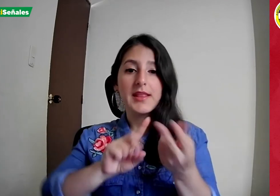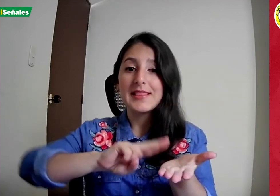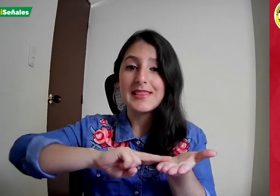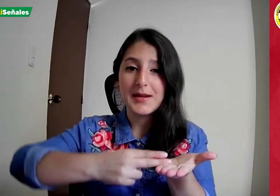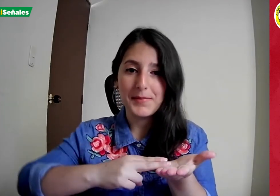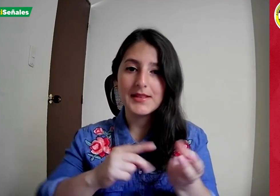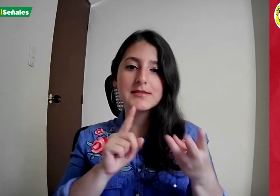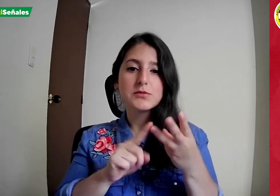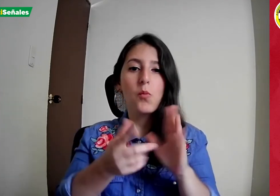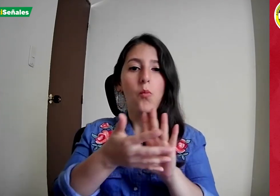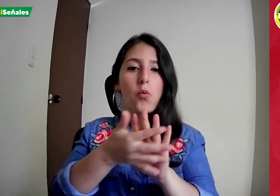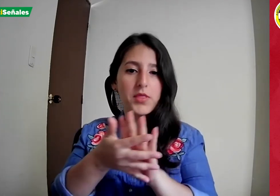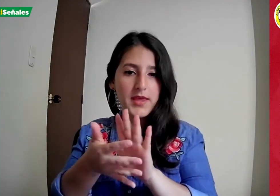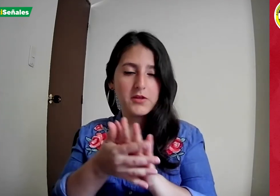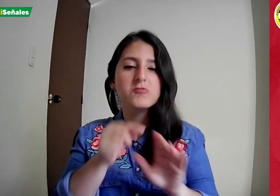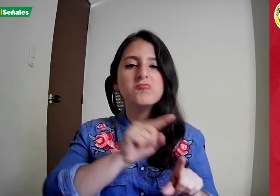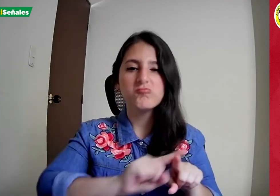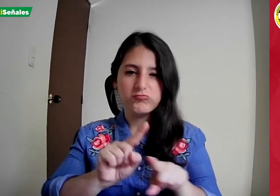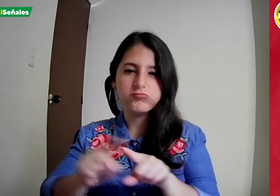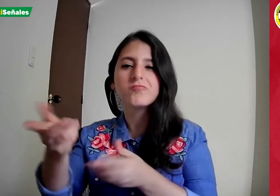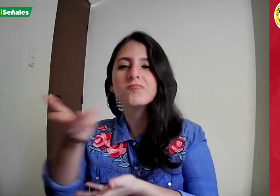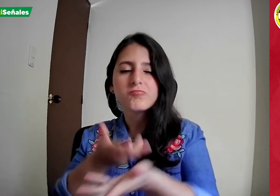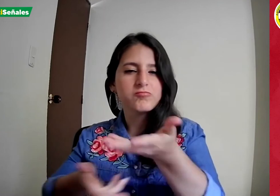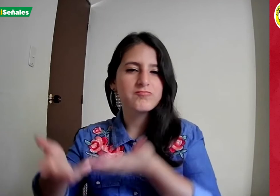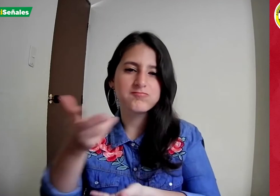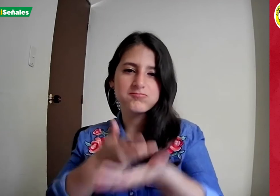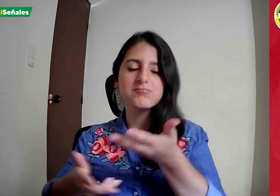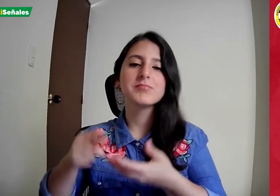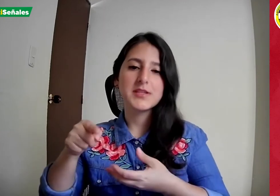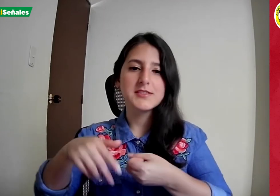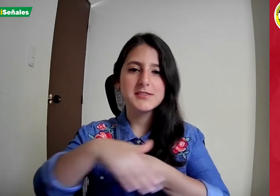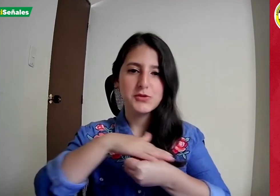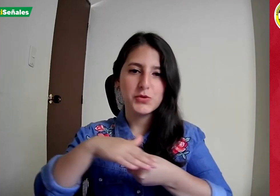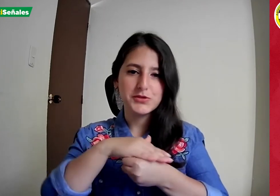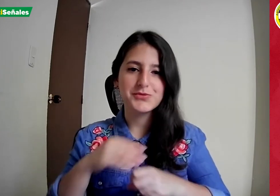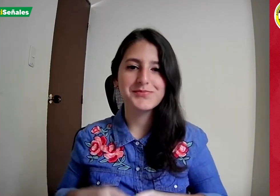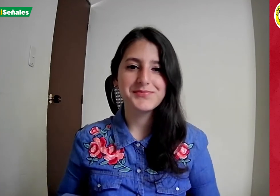situación de los colegios, los modelos lingüísticos y los intérpretes. Miremos.